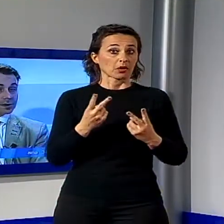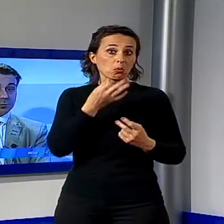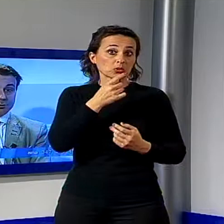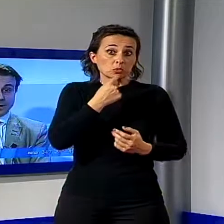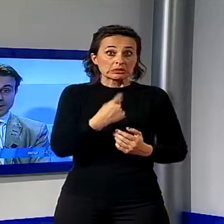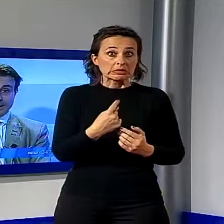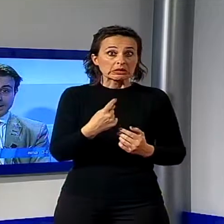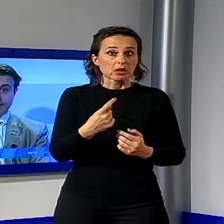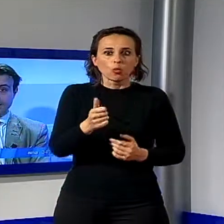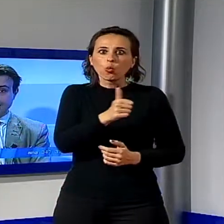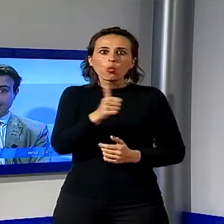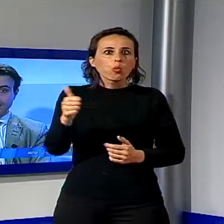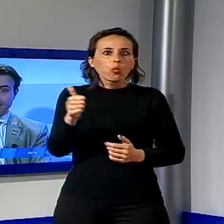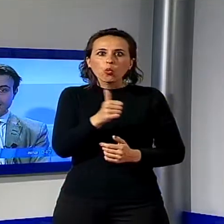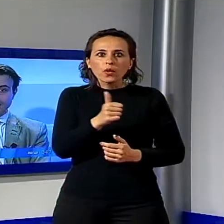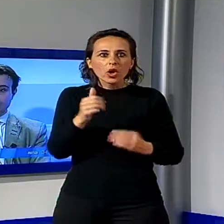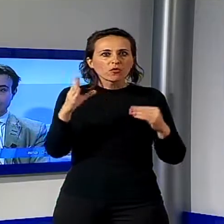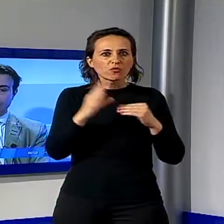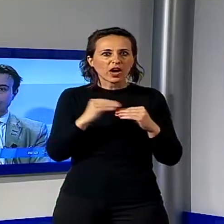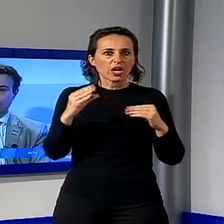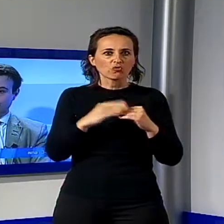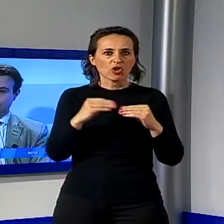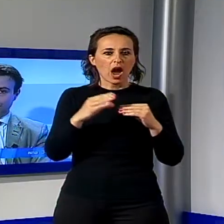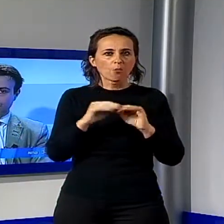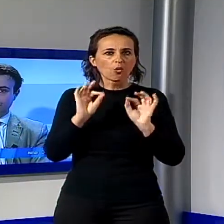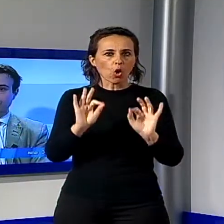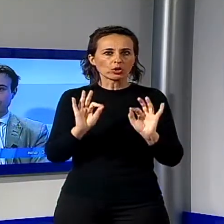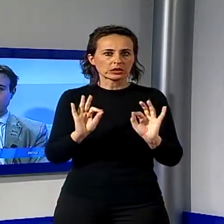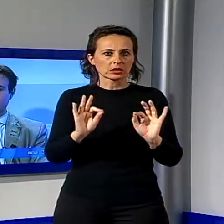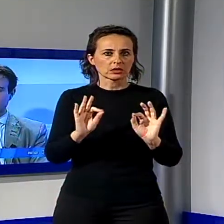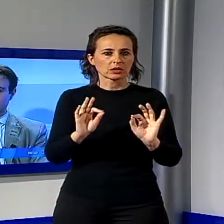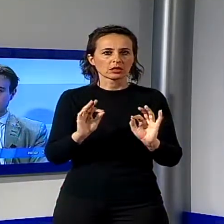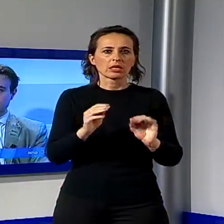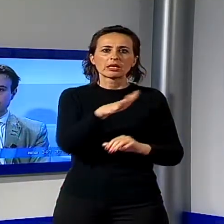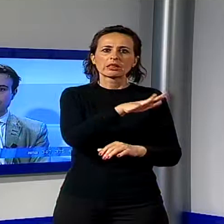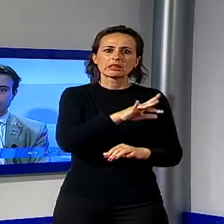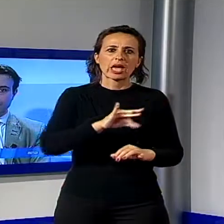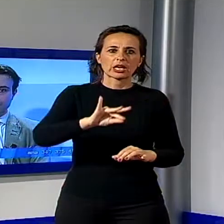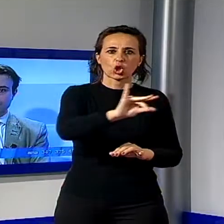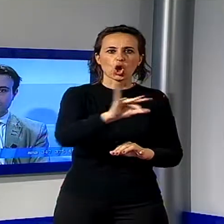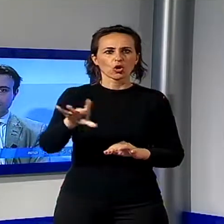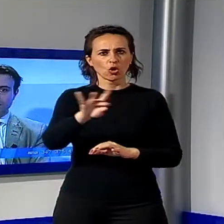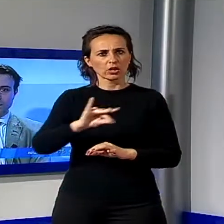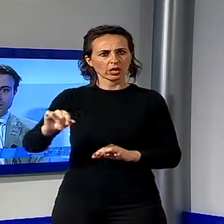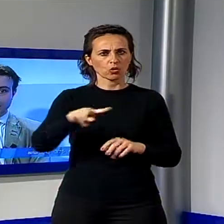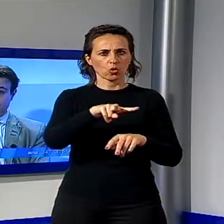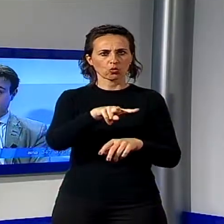siamo l'unica realtà in Italia che ha questa conformazione. Quindi due territori diversi, due tradizioni di due festival